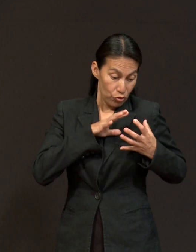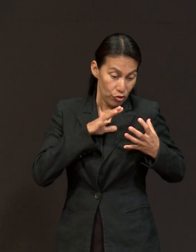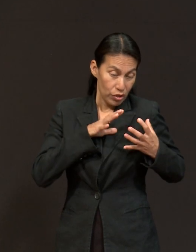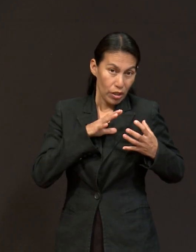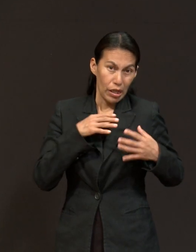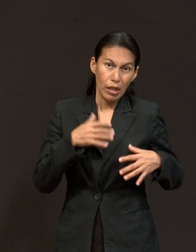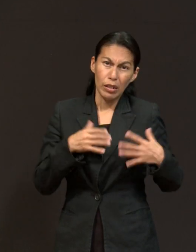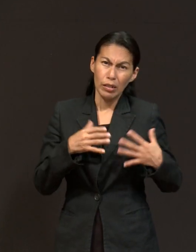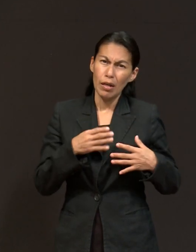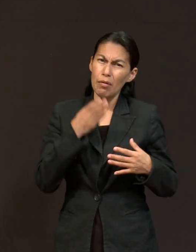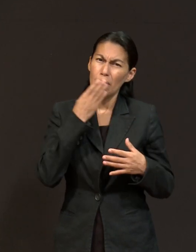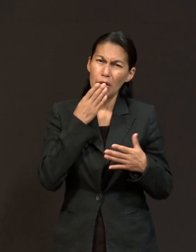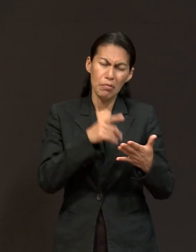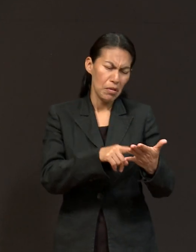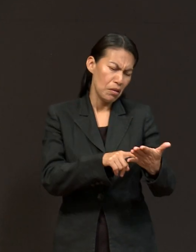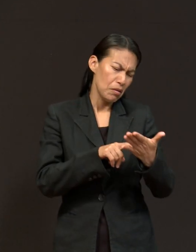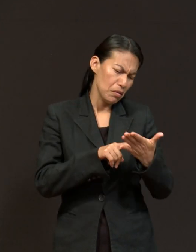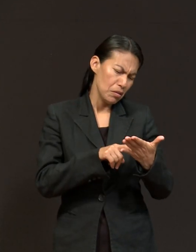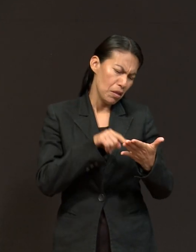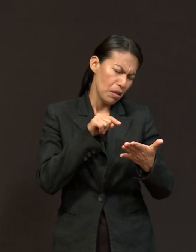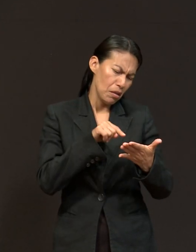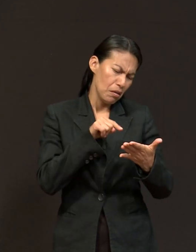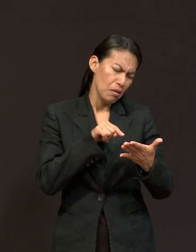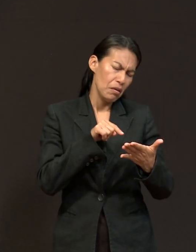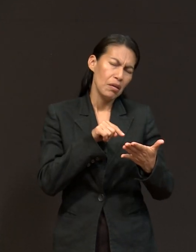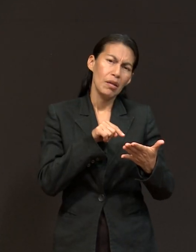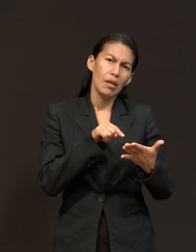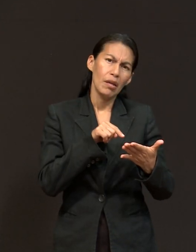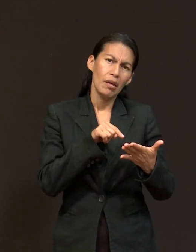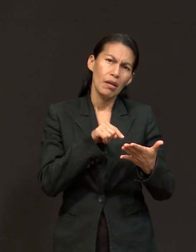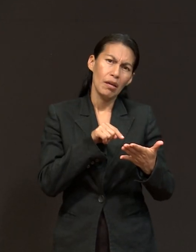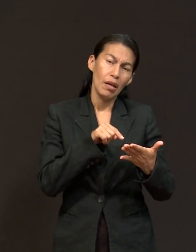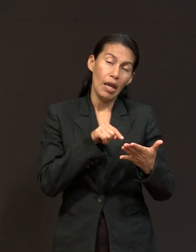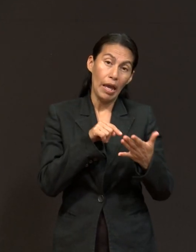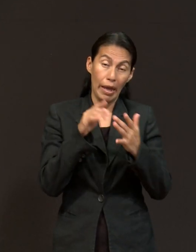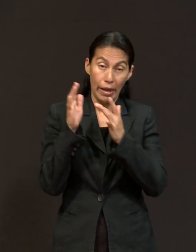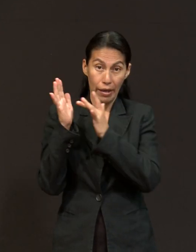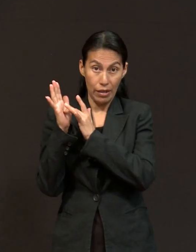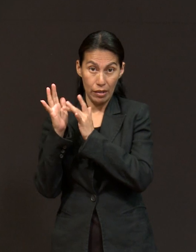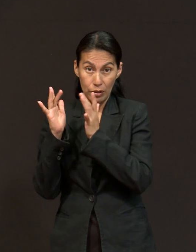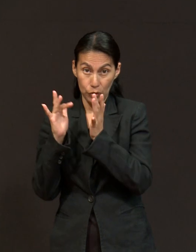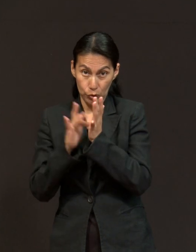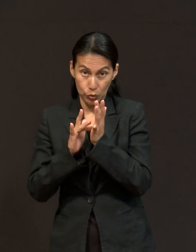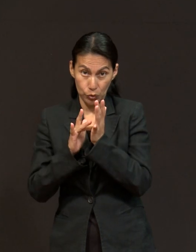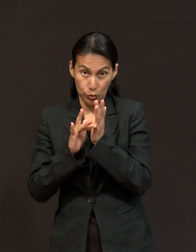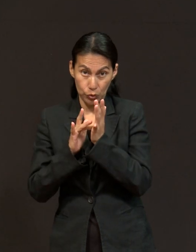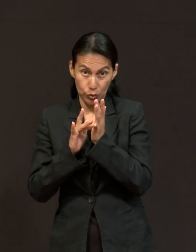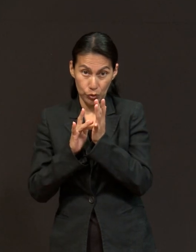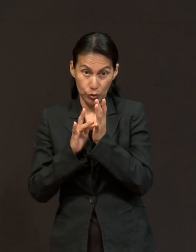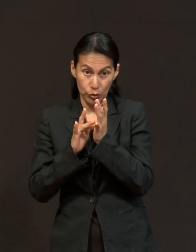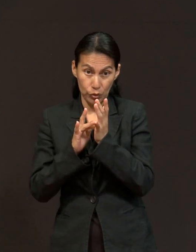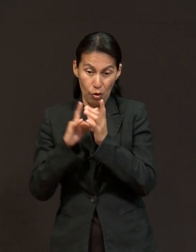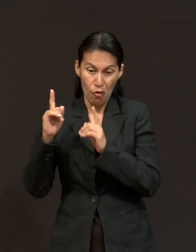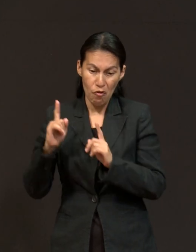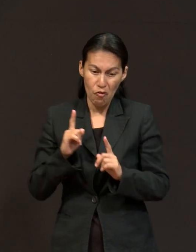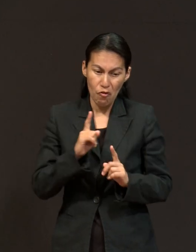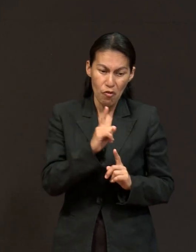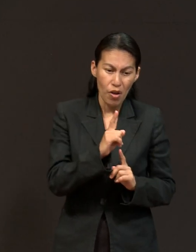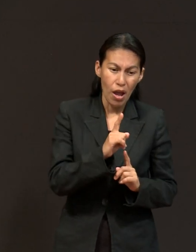presenta la Biblia, se ilustra perfectamente cuando Jesús iba a resucitar a Lázaro